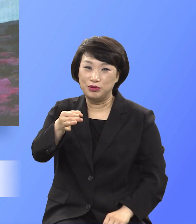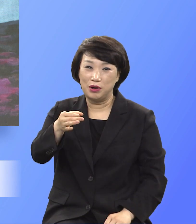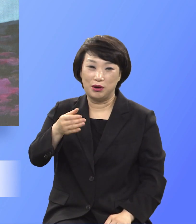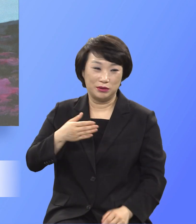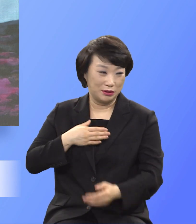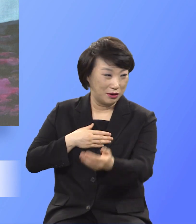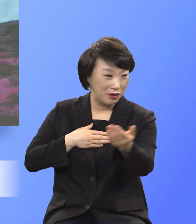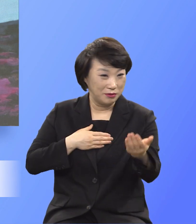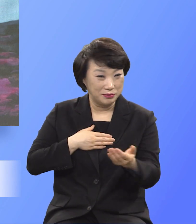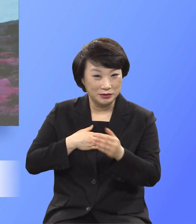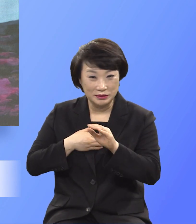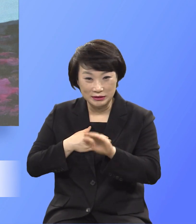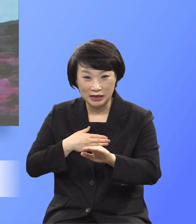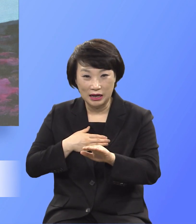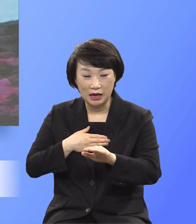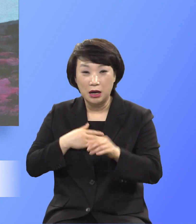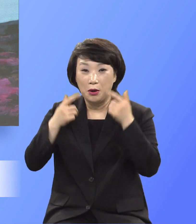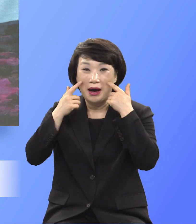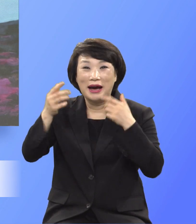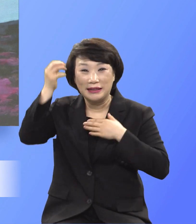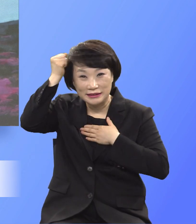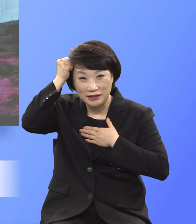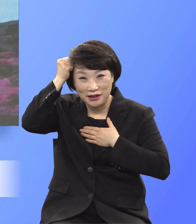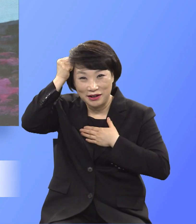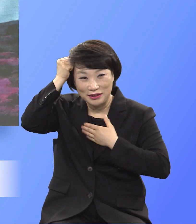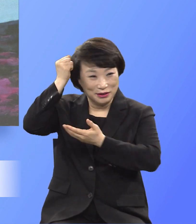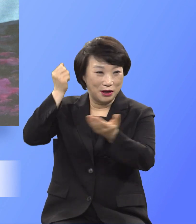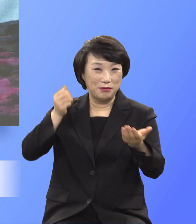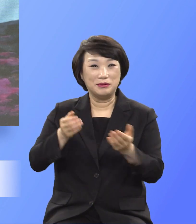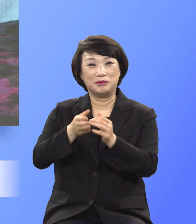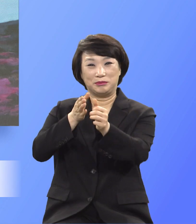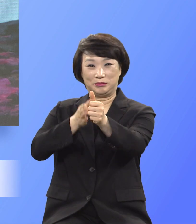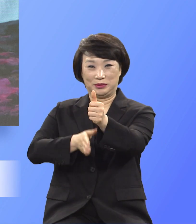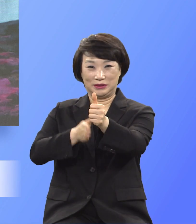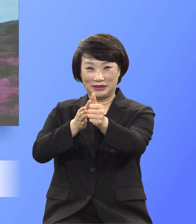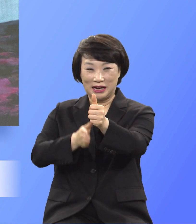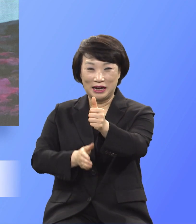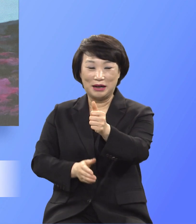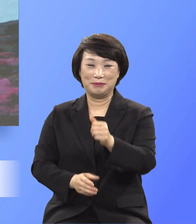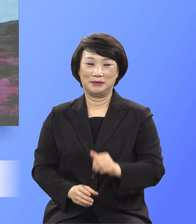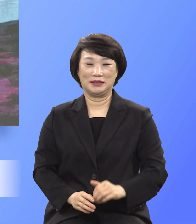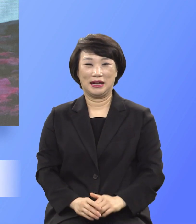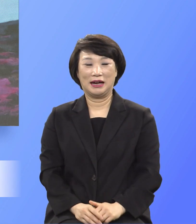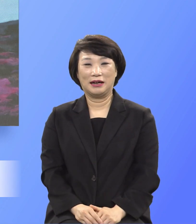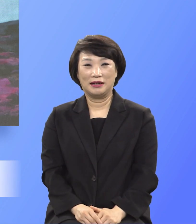확실하게 인지하시기를 주님의 이름으로 부탁합니다